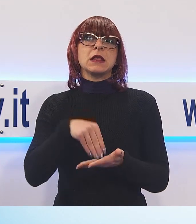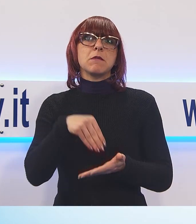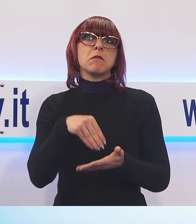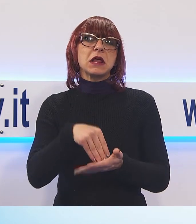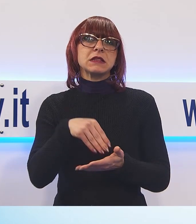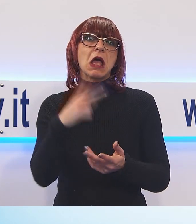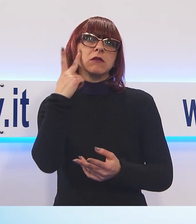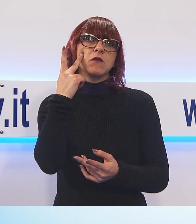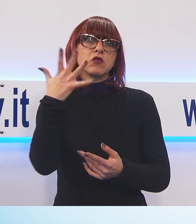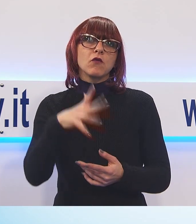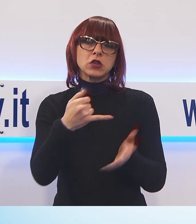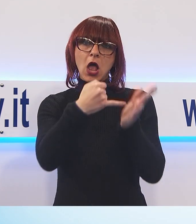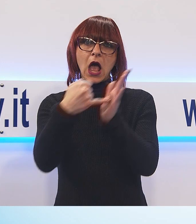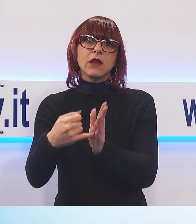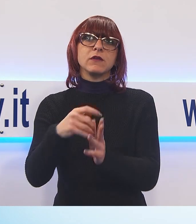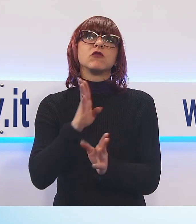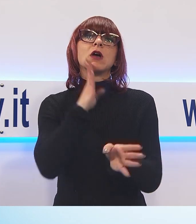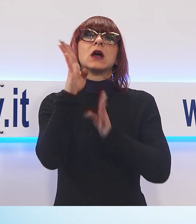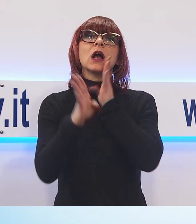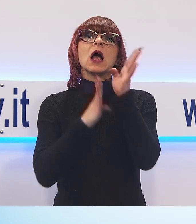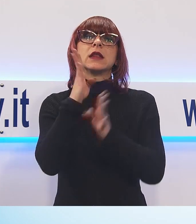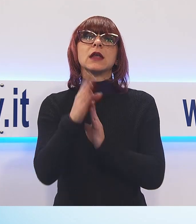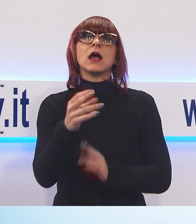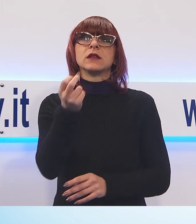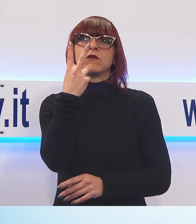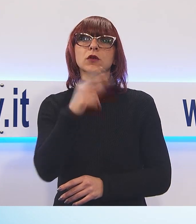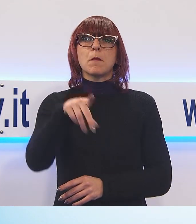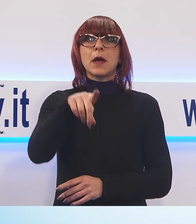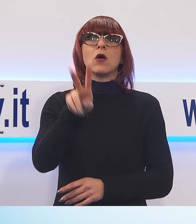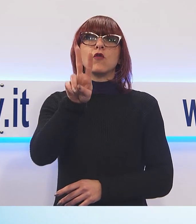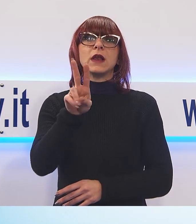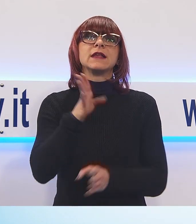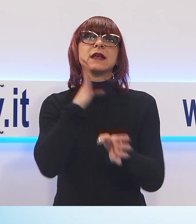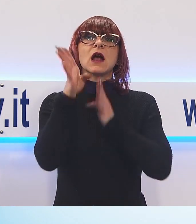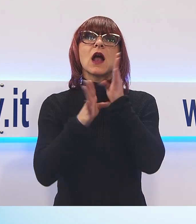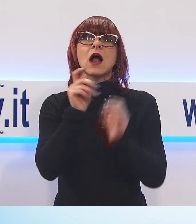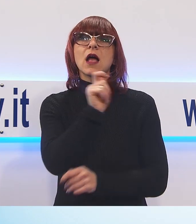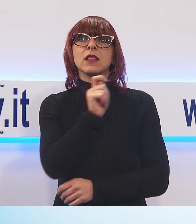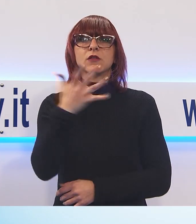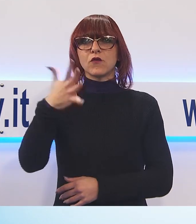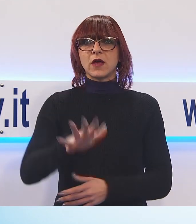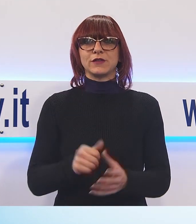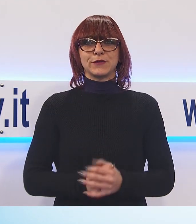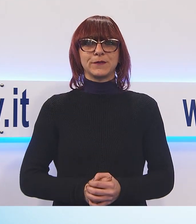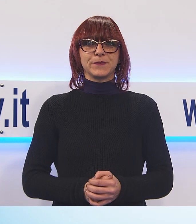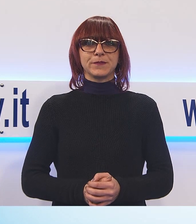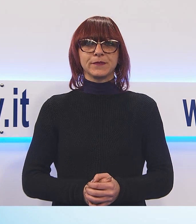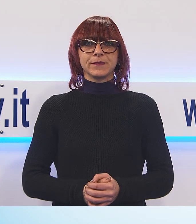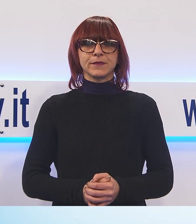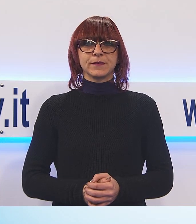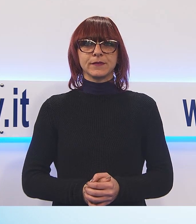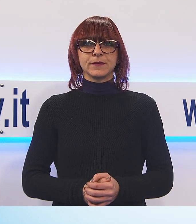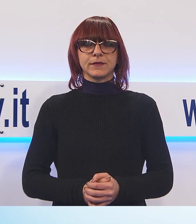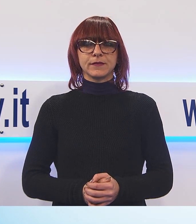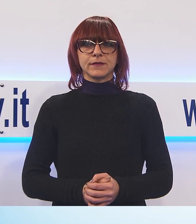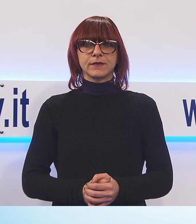si è chiusa con un'esibizione del cantante fiorentino Paolo Vallesi. E a proposito di cantanti, ma definirlo